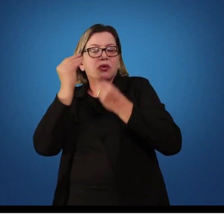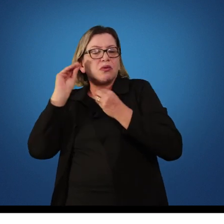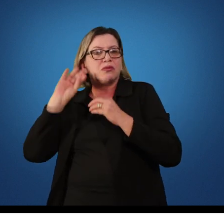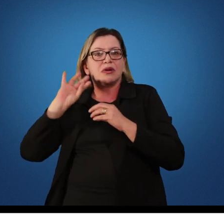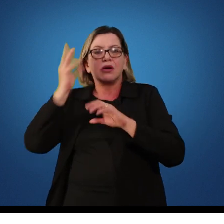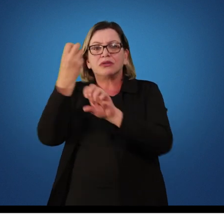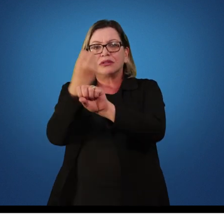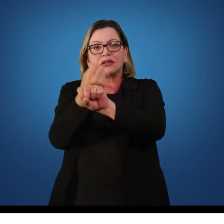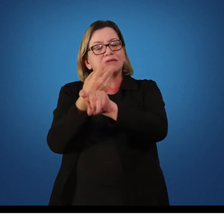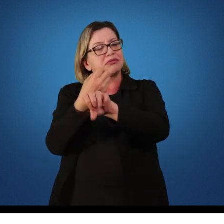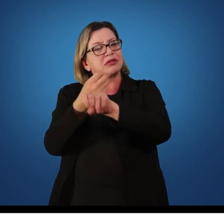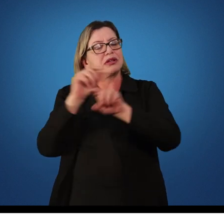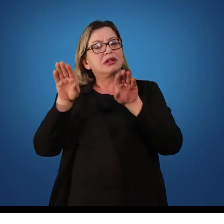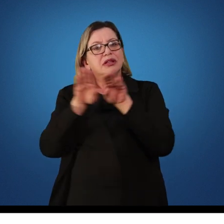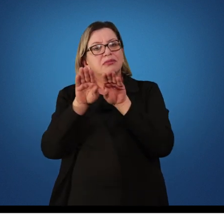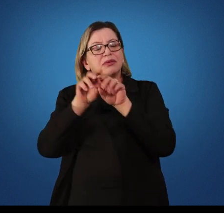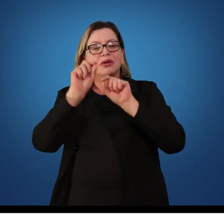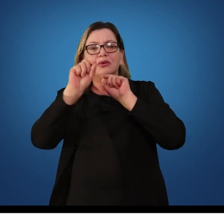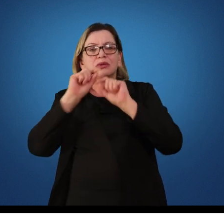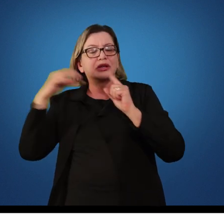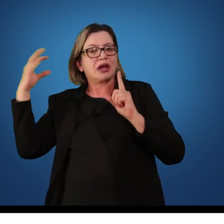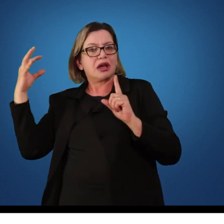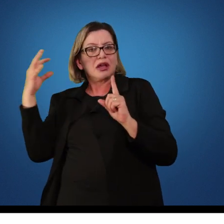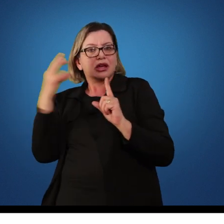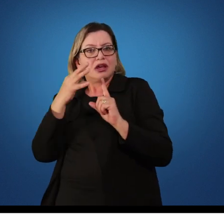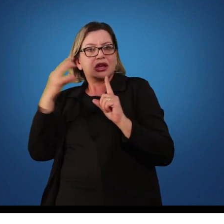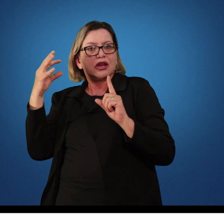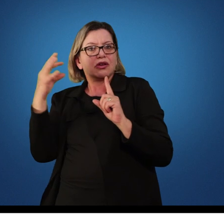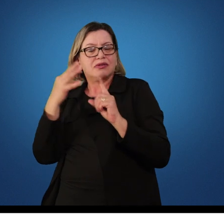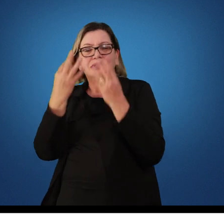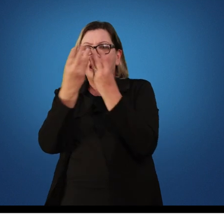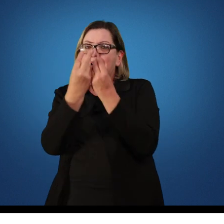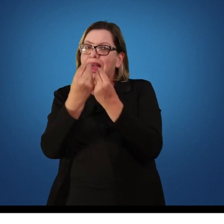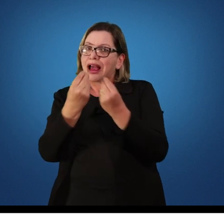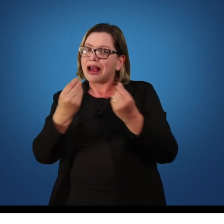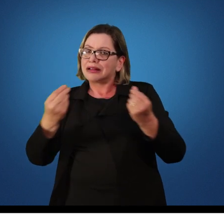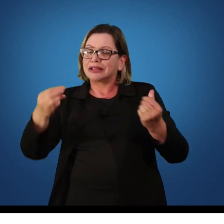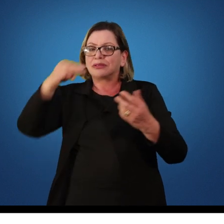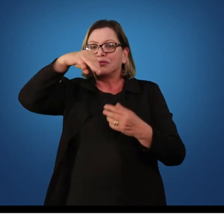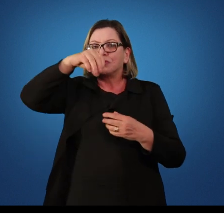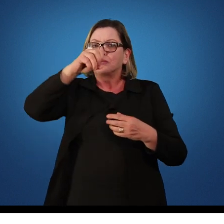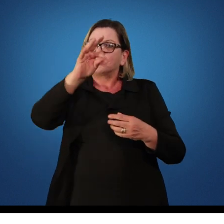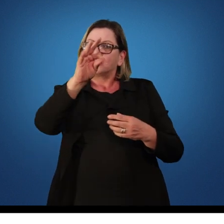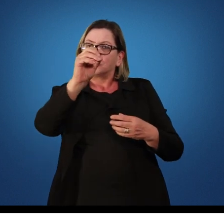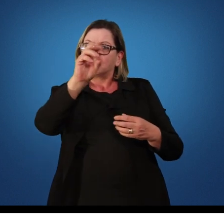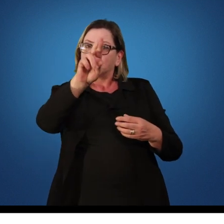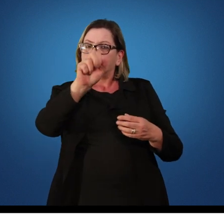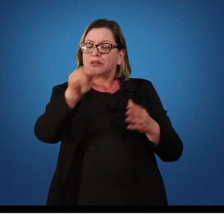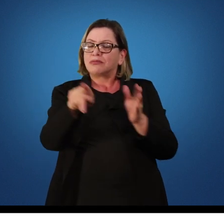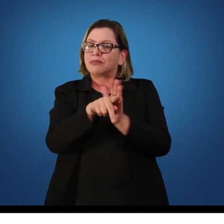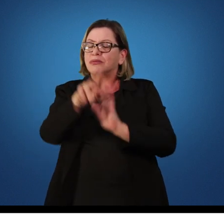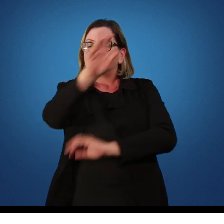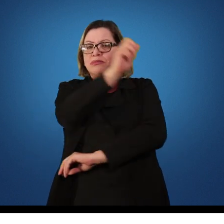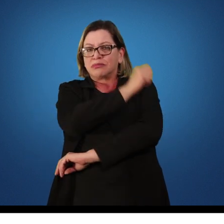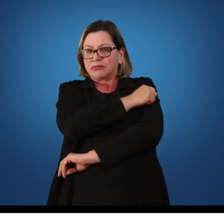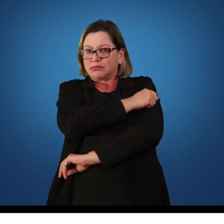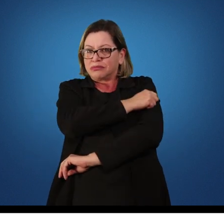influenciam no aprendizado de habilidades motoras dos alunos. Então, o professor tendo esse conhecimento,